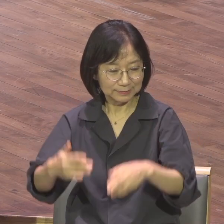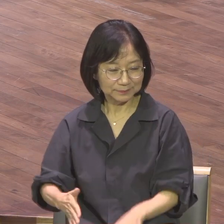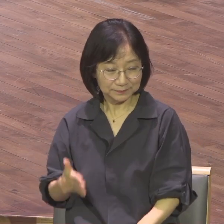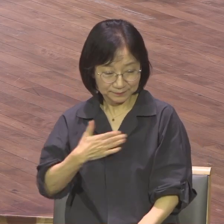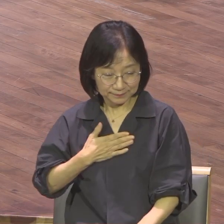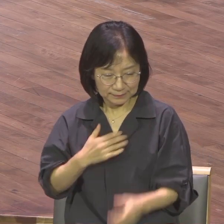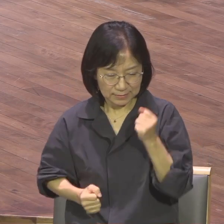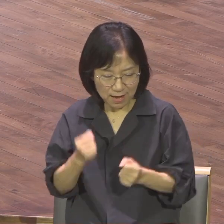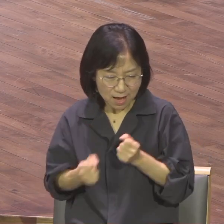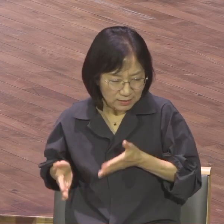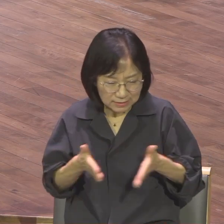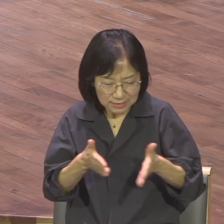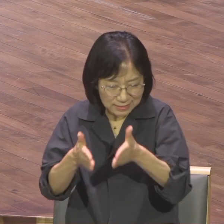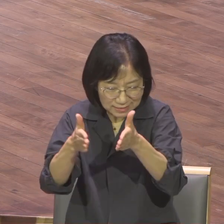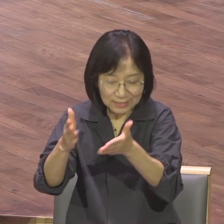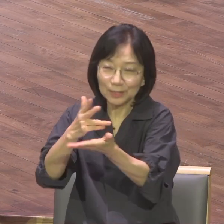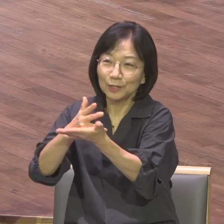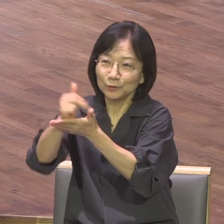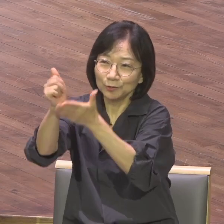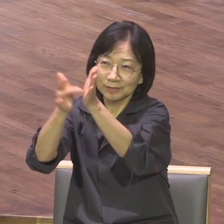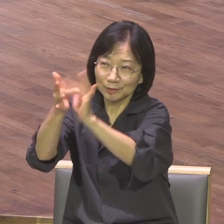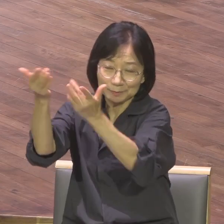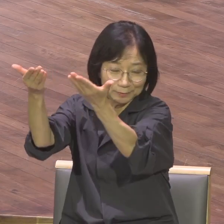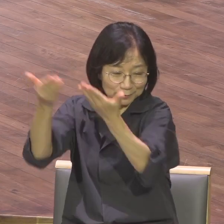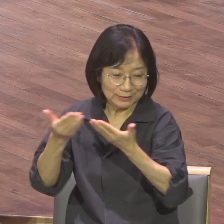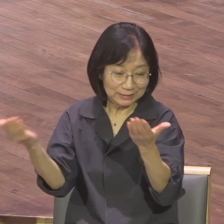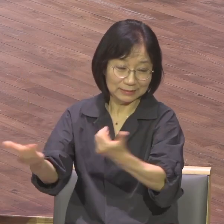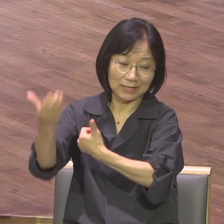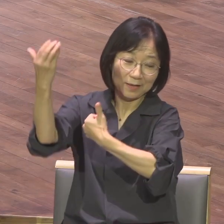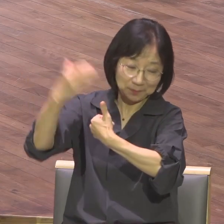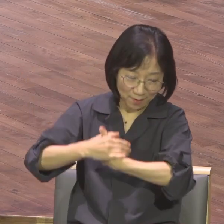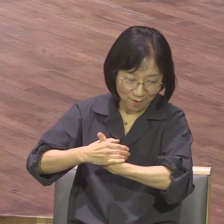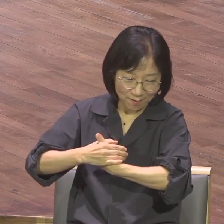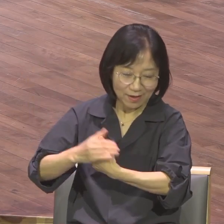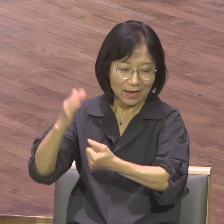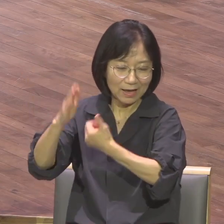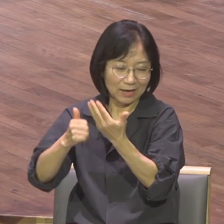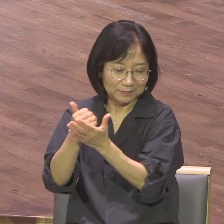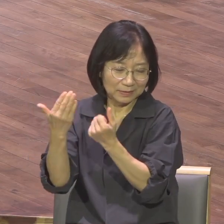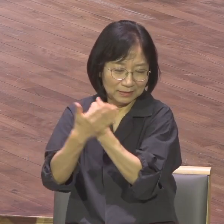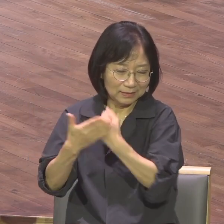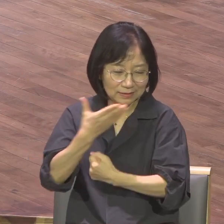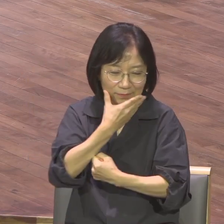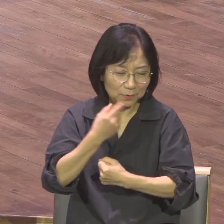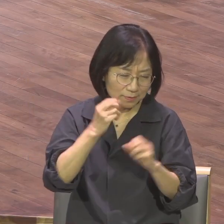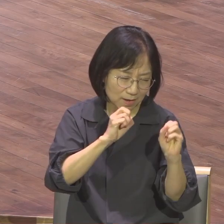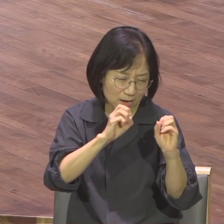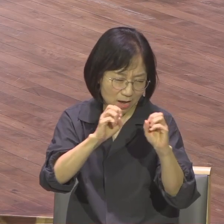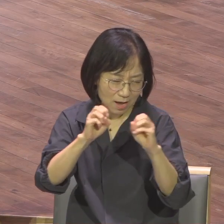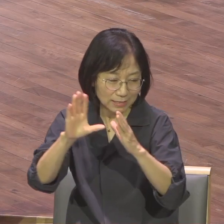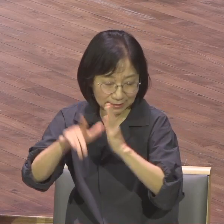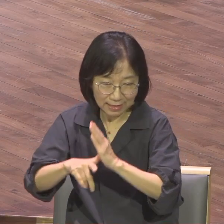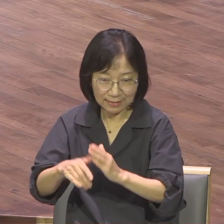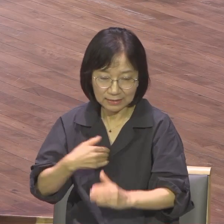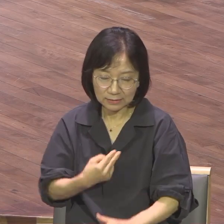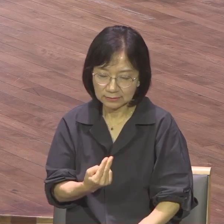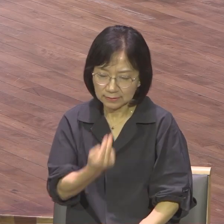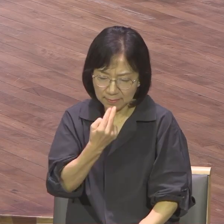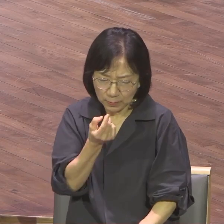내가 달려갈 길과 주 예수께 받은 사명, 곧 하나님의 은혜의 복음을 증언하는 일을 마치려 하면은 나의 생명조차 조금 더 귀한